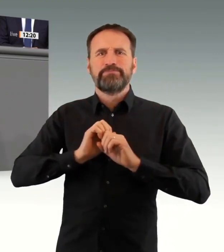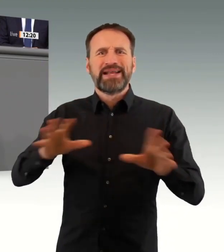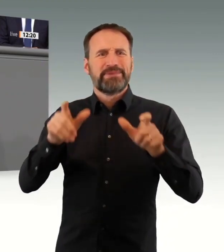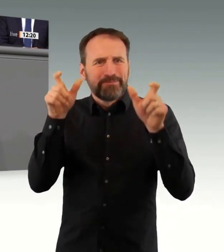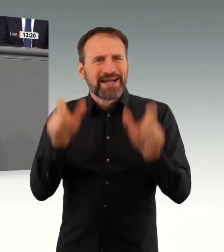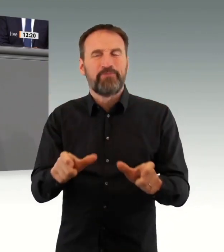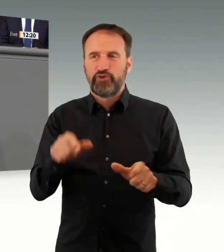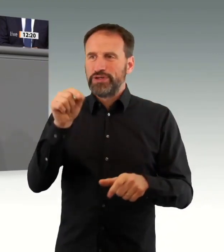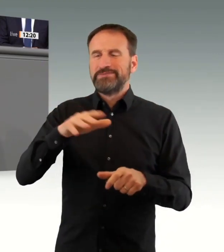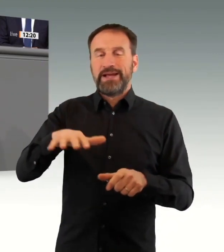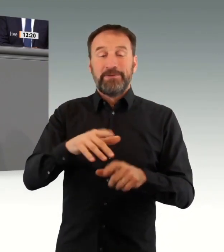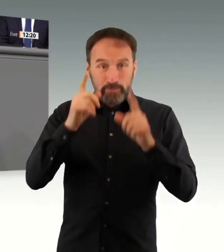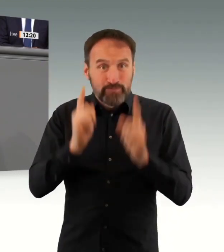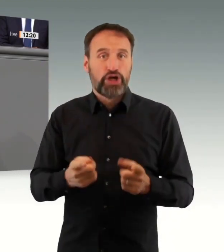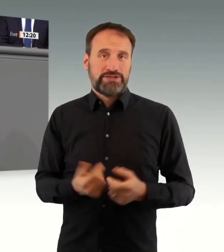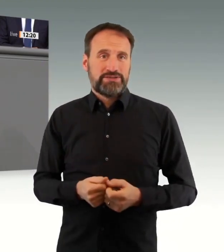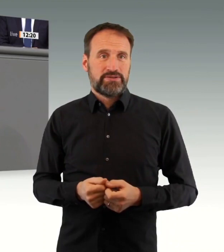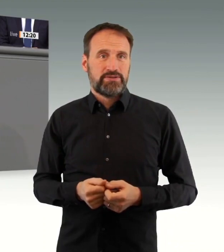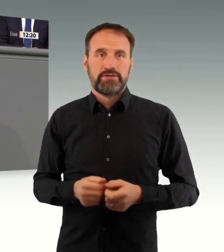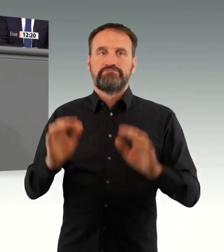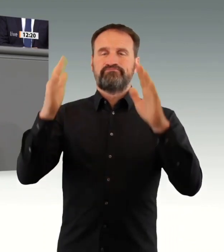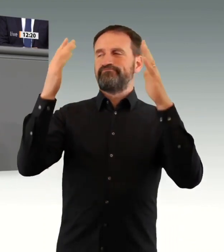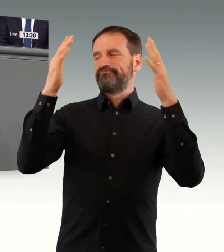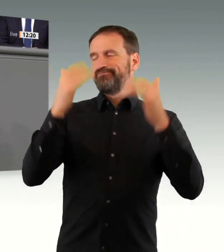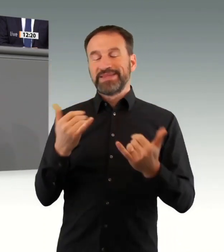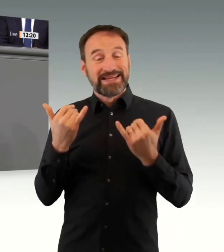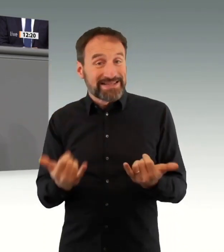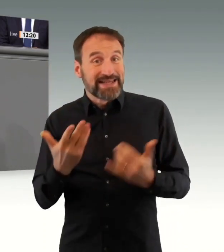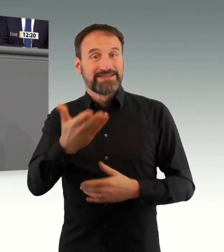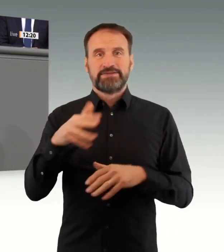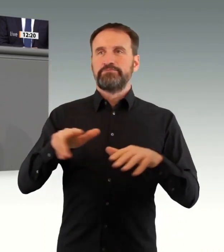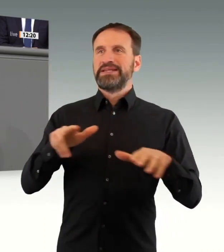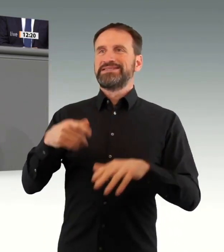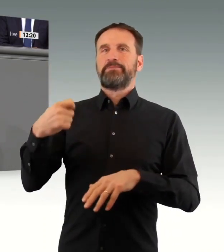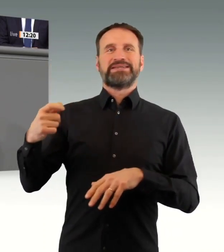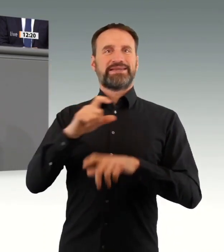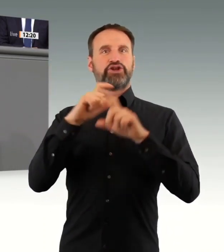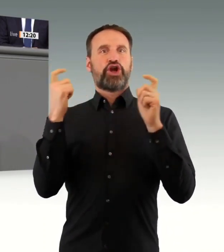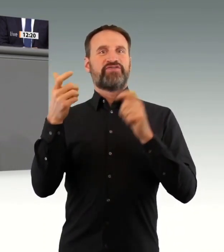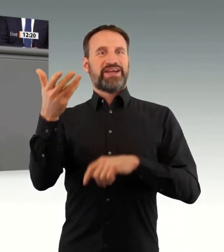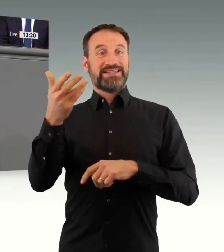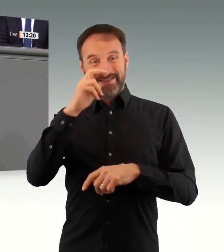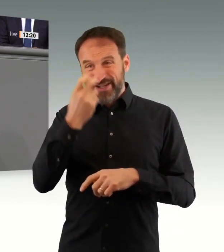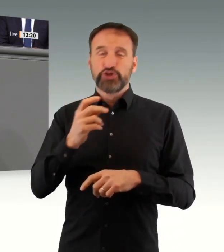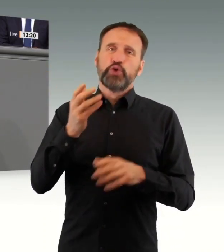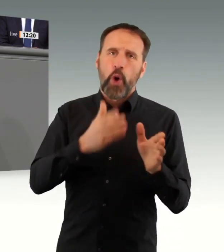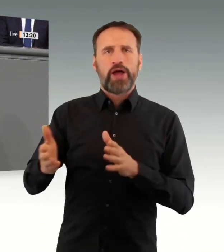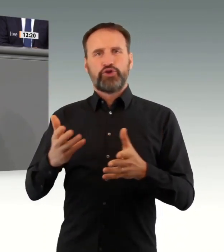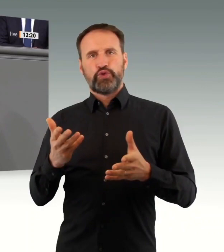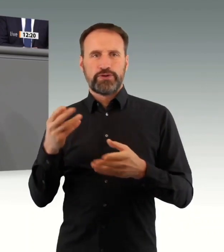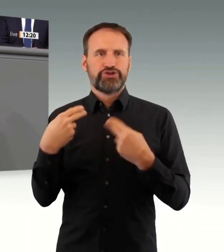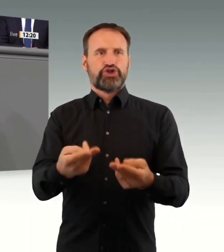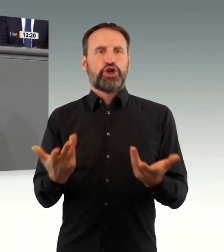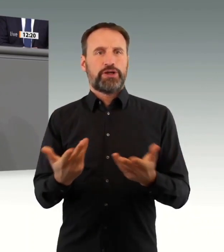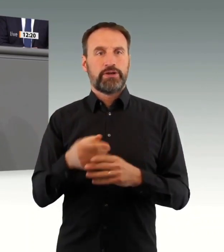was den Instrumentenkasten betrifft. Ja, und es ist richtig und gut, dass das hier jetzt in die richtige Richtung geht, was beispielsweise die Schließung